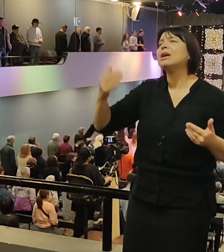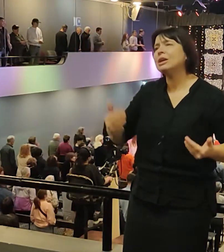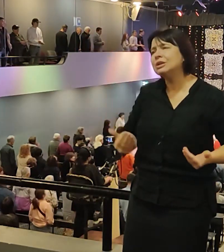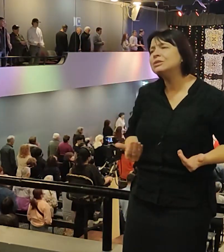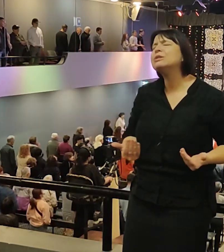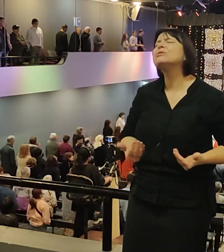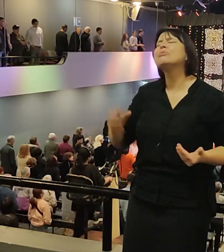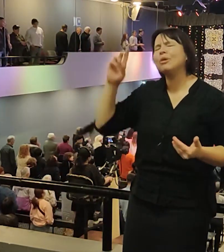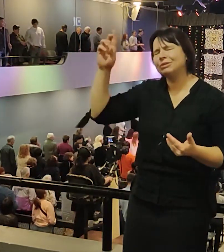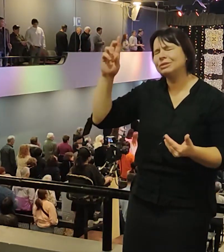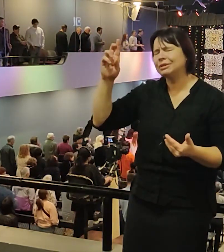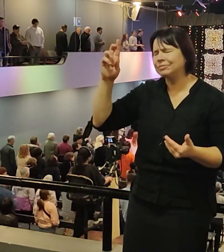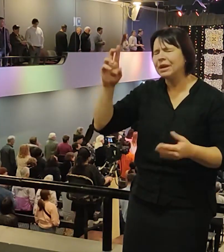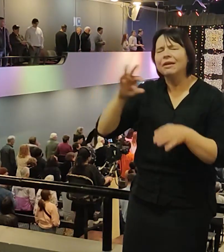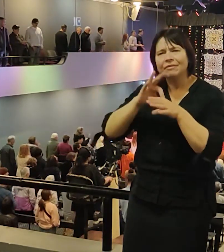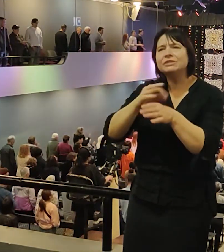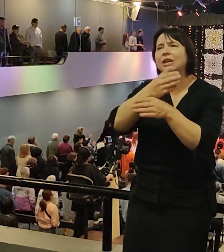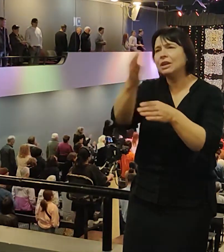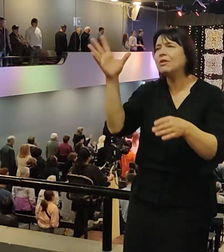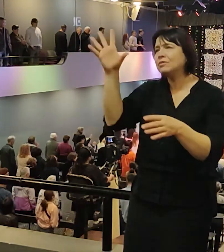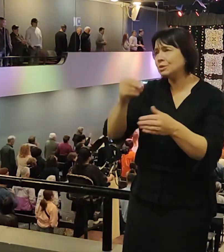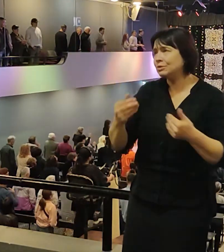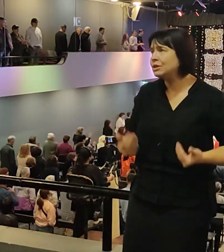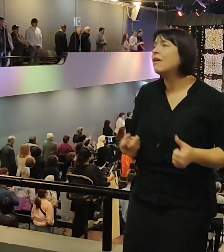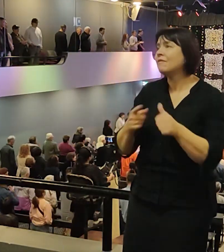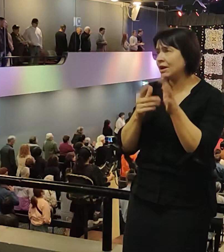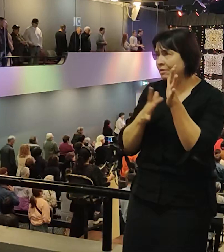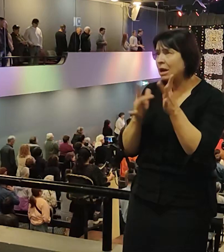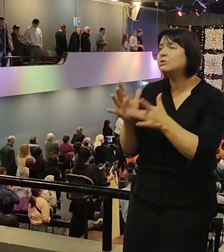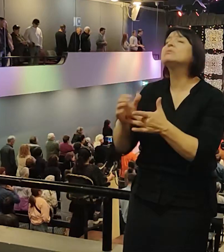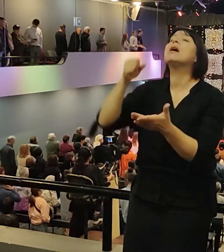в виде их всю их жизнь. Во имя Иисуса Христа. Аминь.